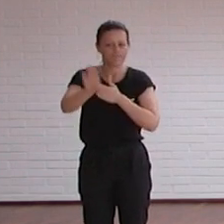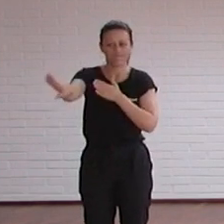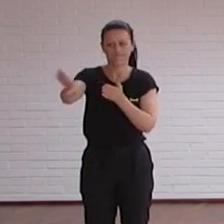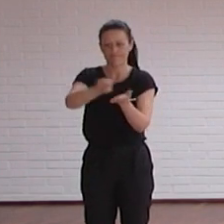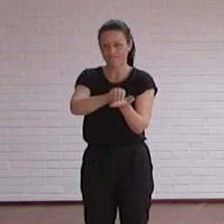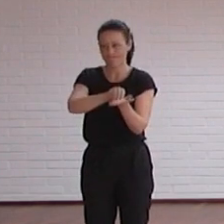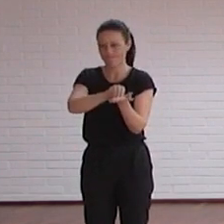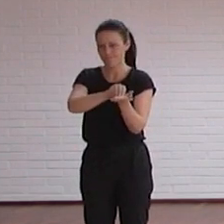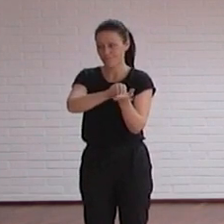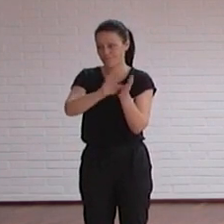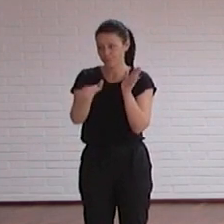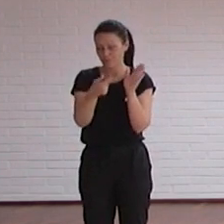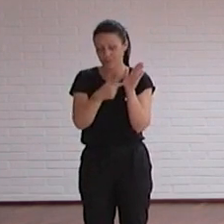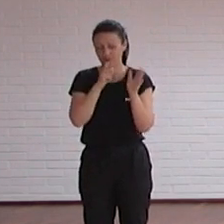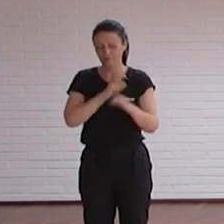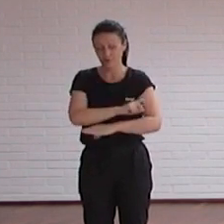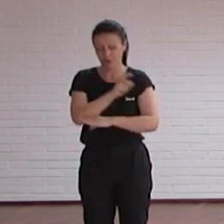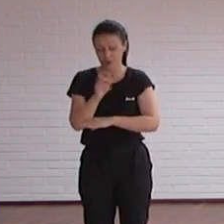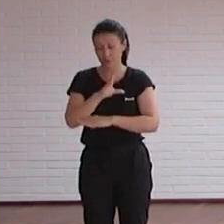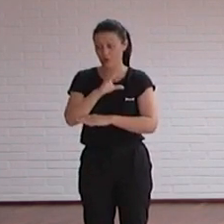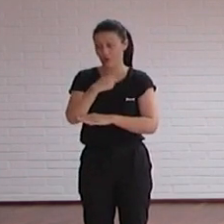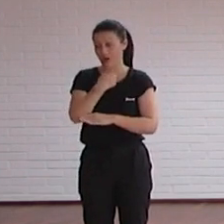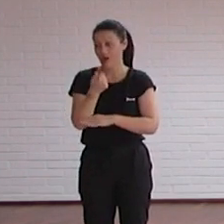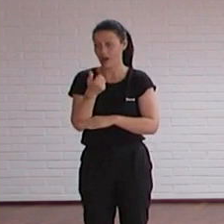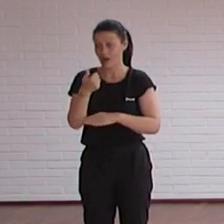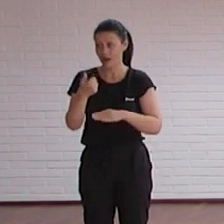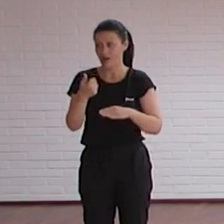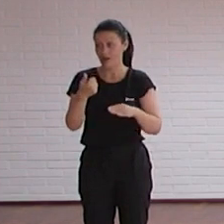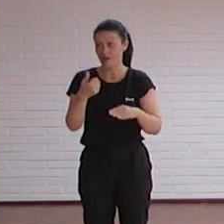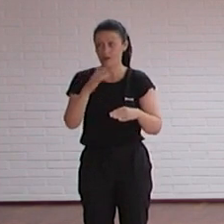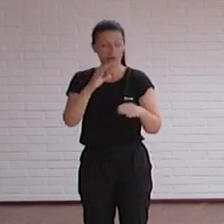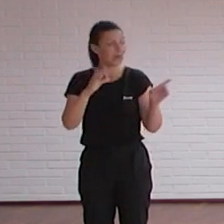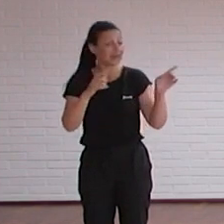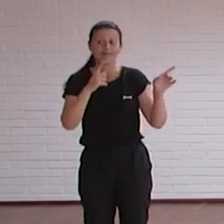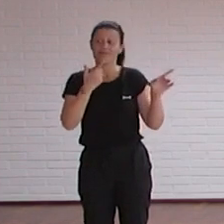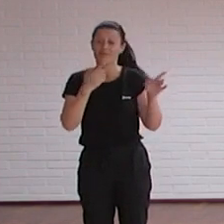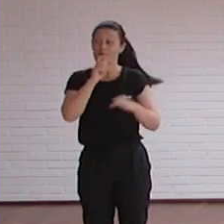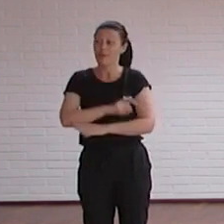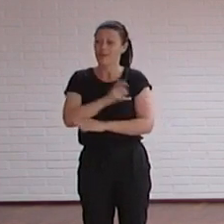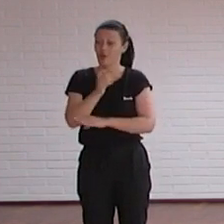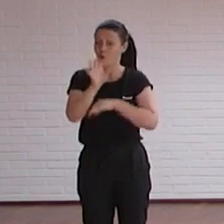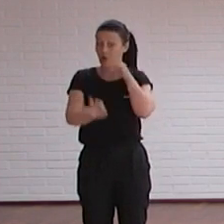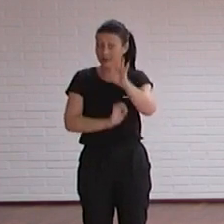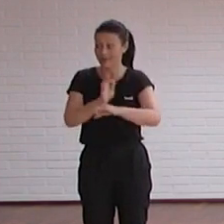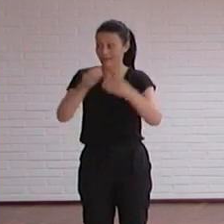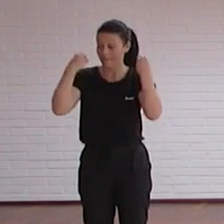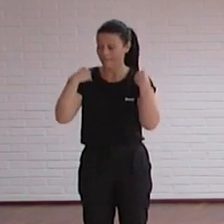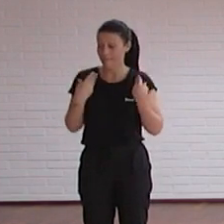la página de la Fundación GAD, que es la fundación que organiza este